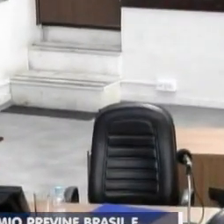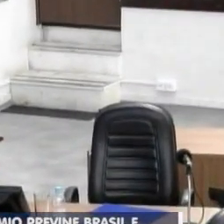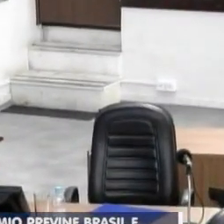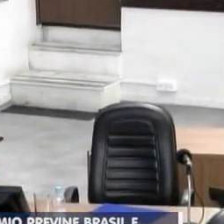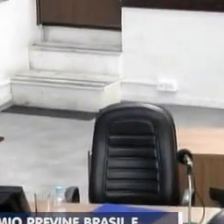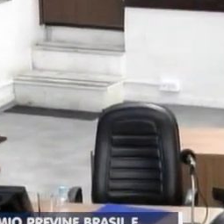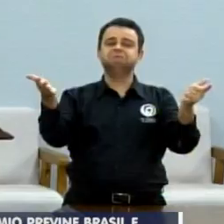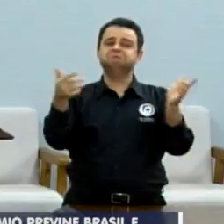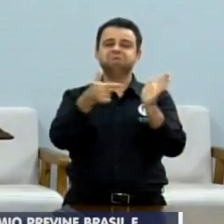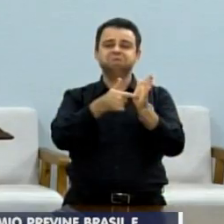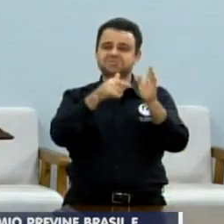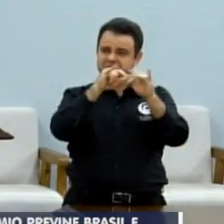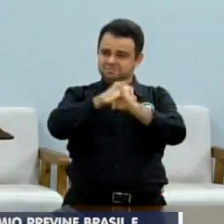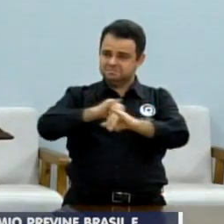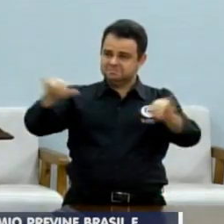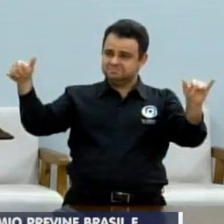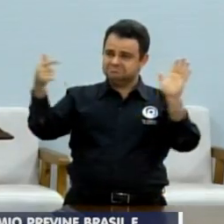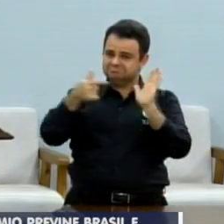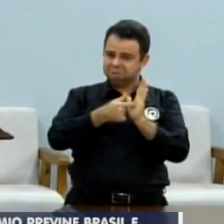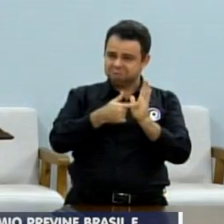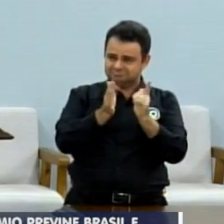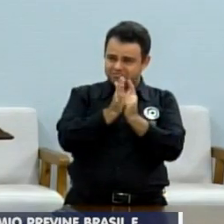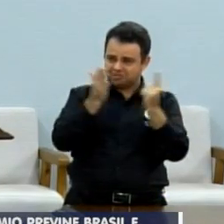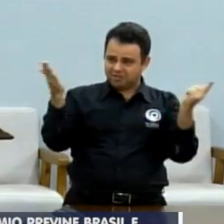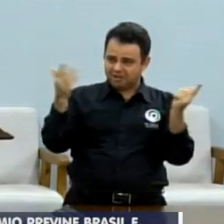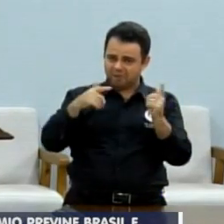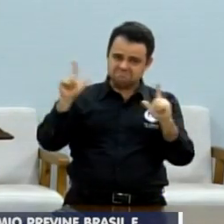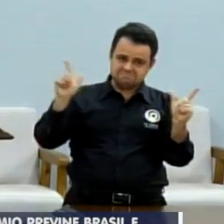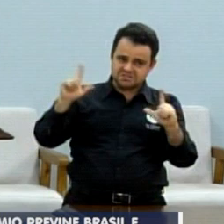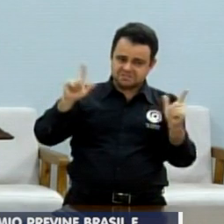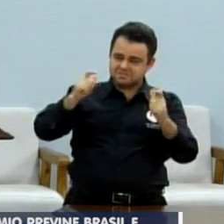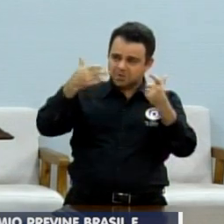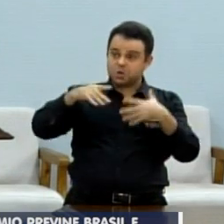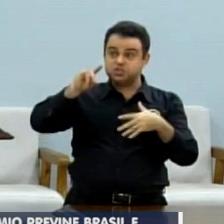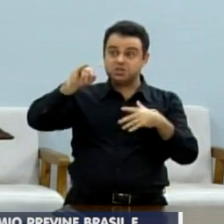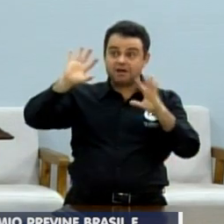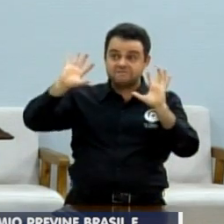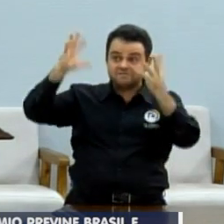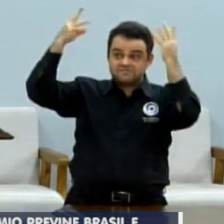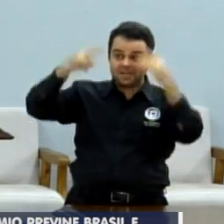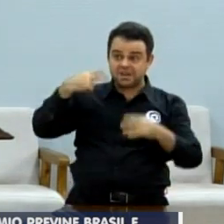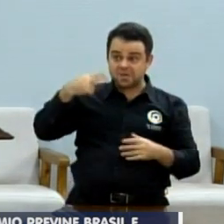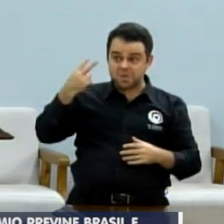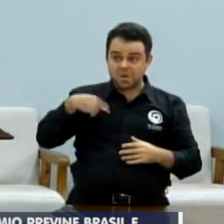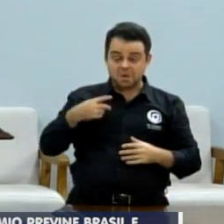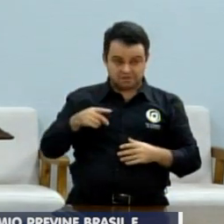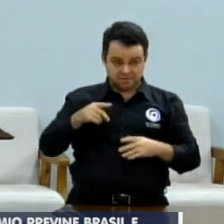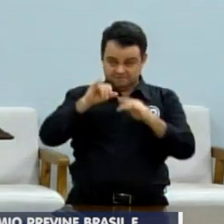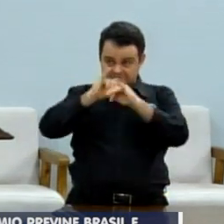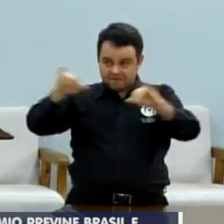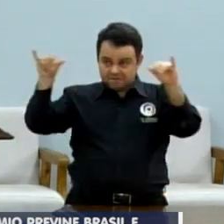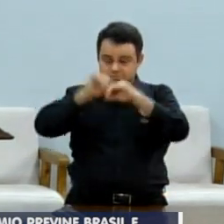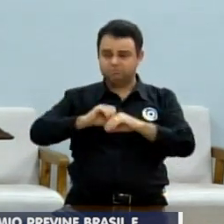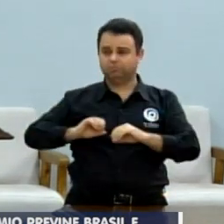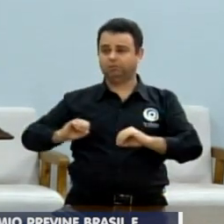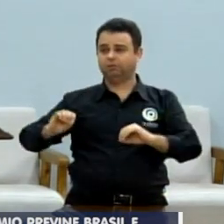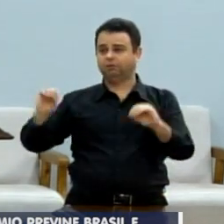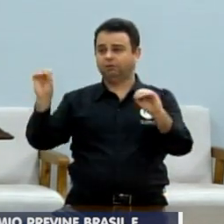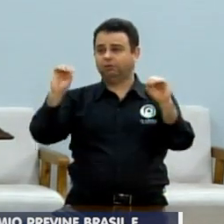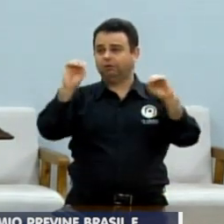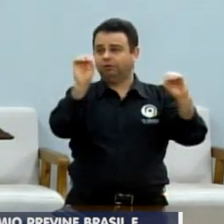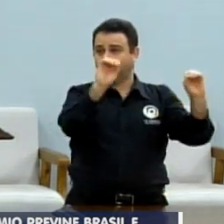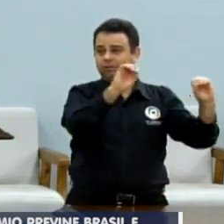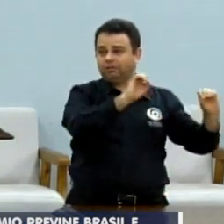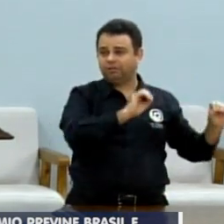sobre o dia do vereador. Uma nota sequer. Uma nota sequer. E são nós,